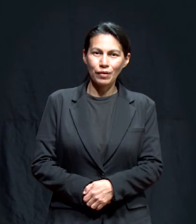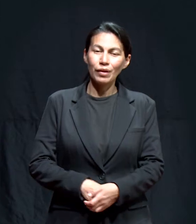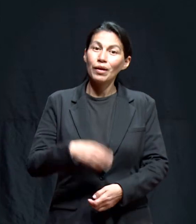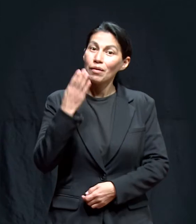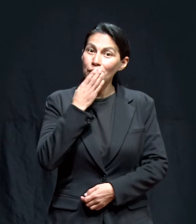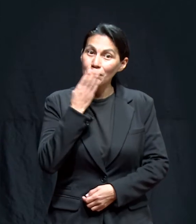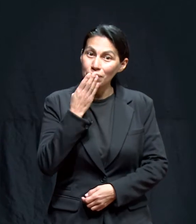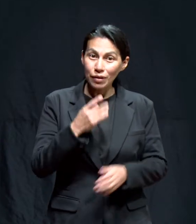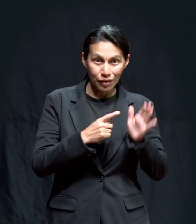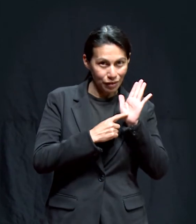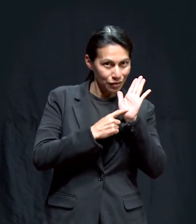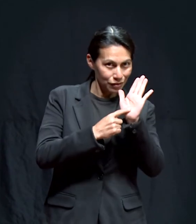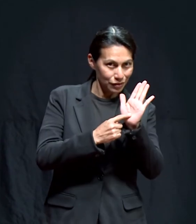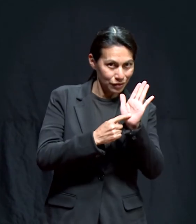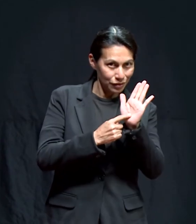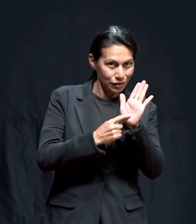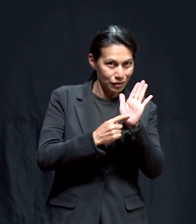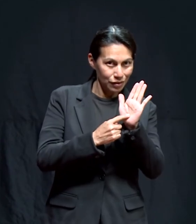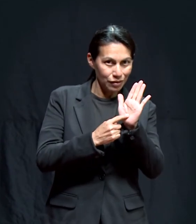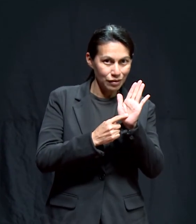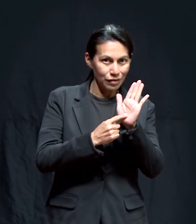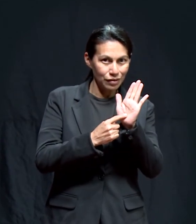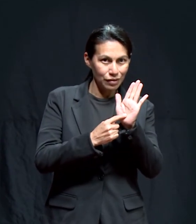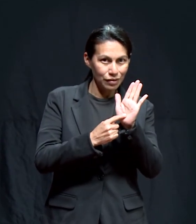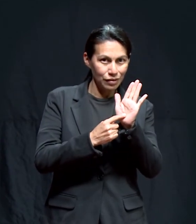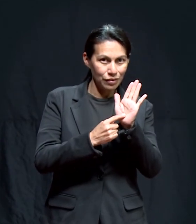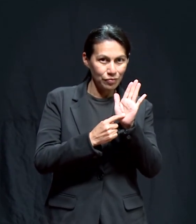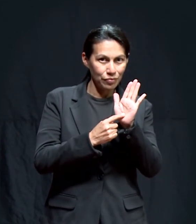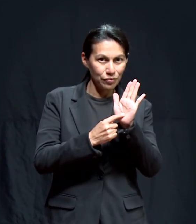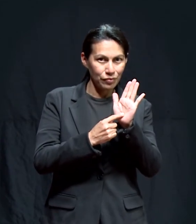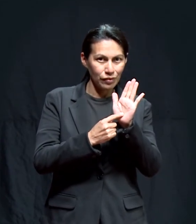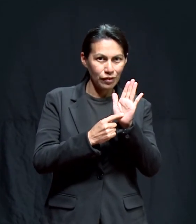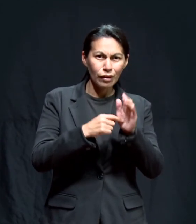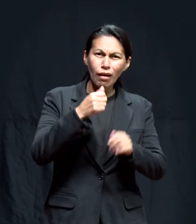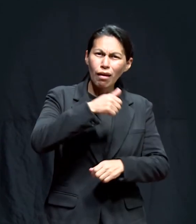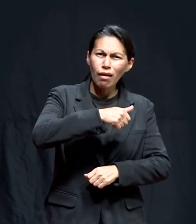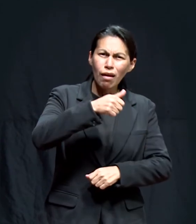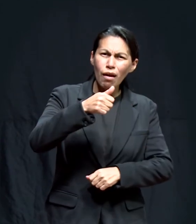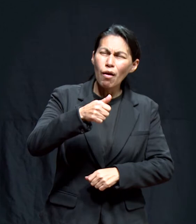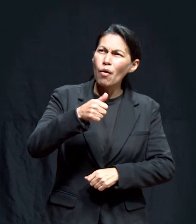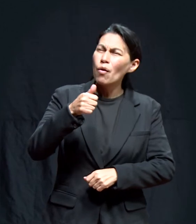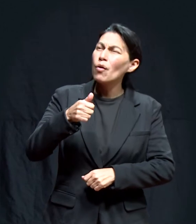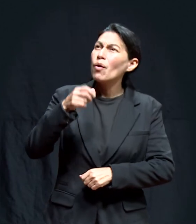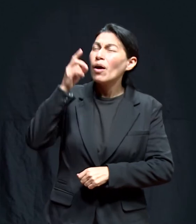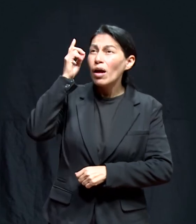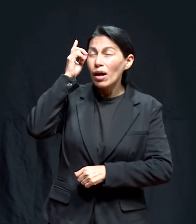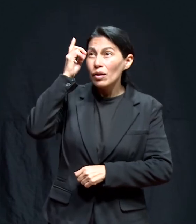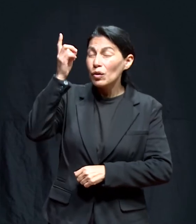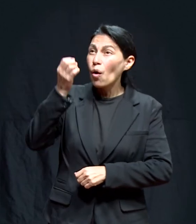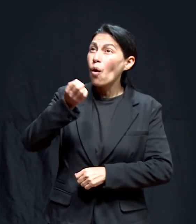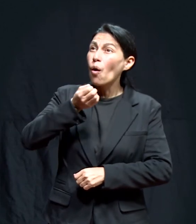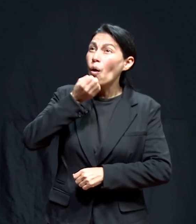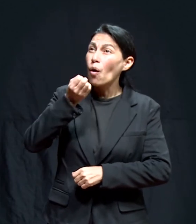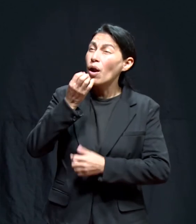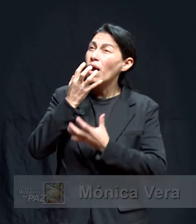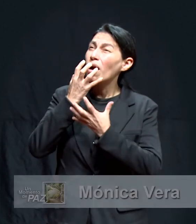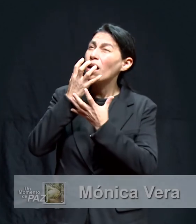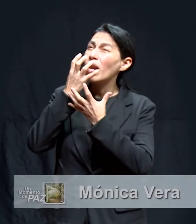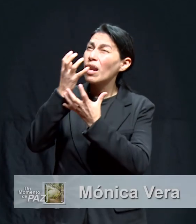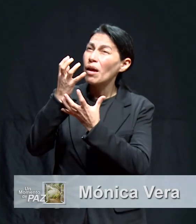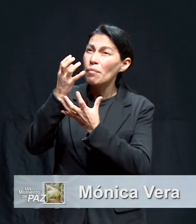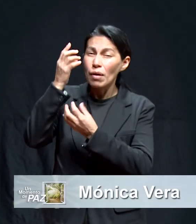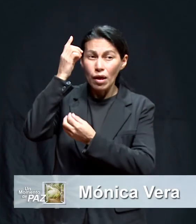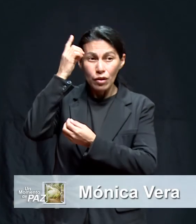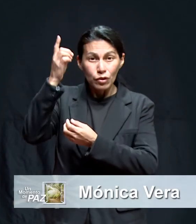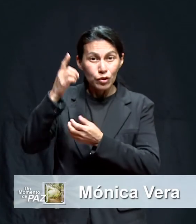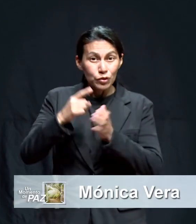La Palabra de Dios nos dice que si buscamos, clamamos a Dios, Él se revelará